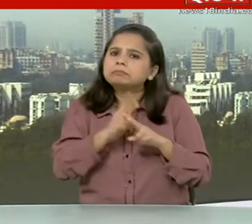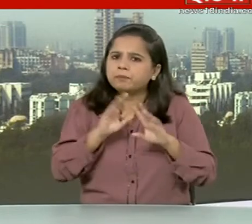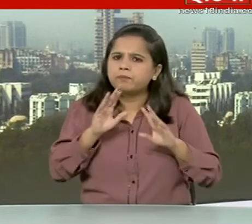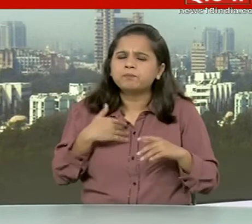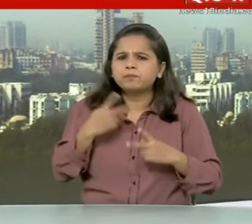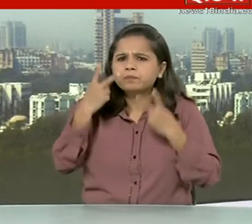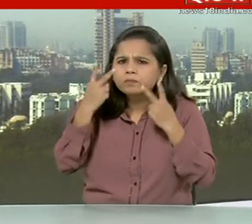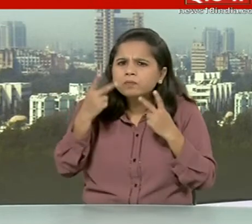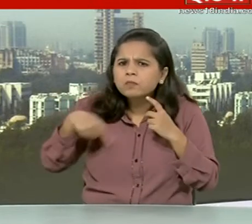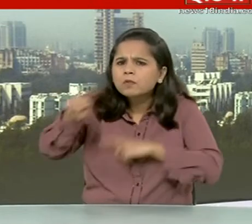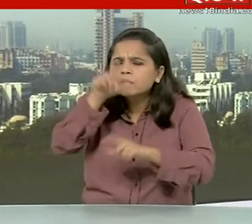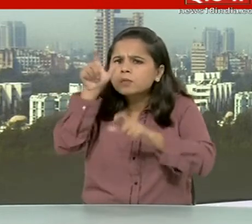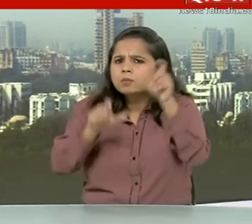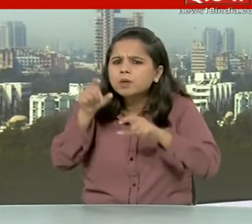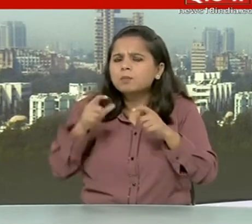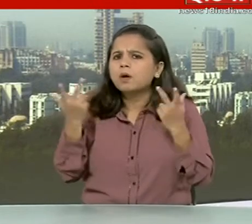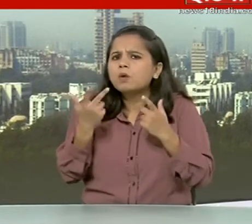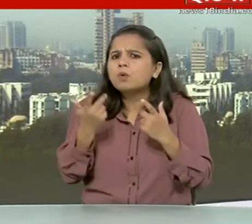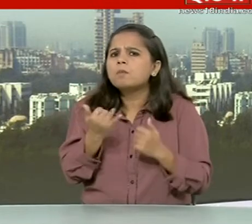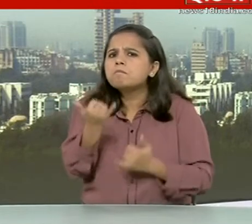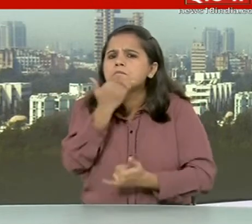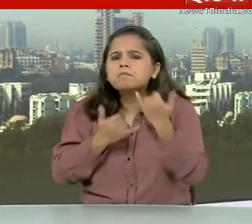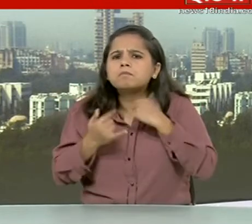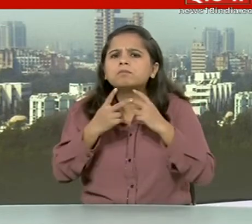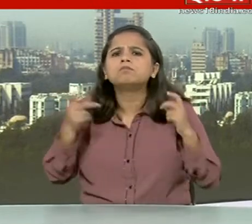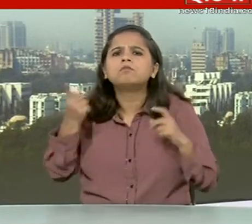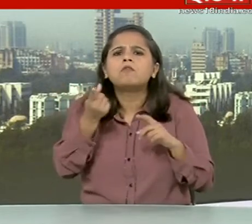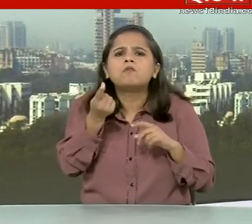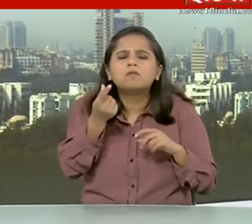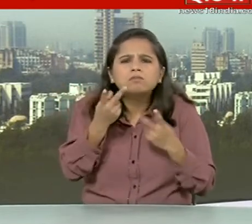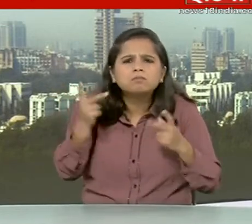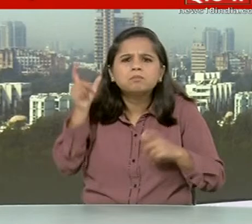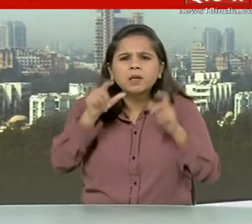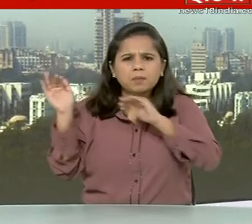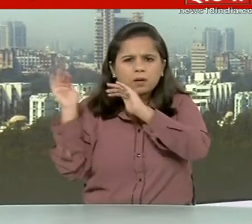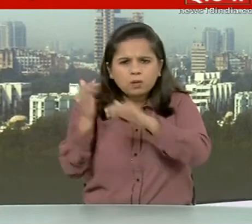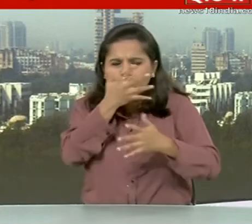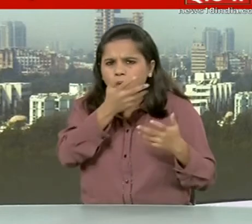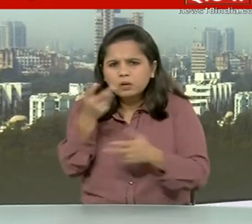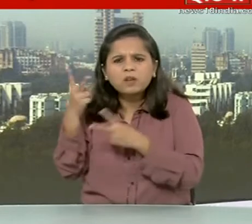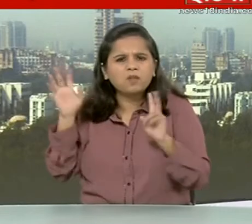and prosecuting sanctions those financing terrorism